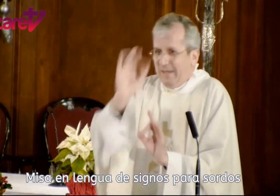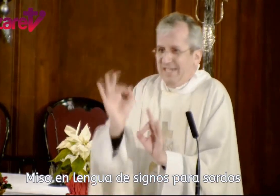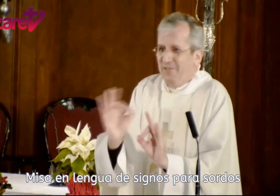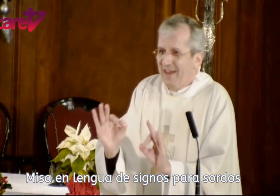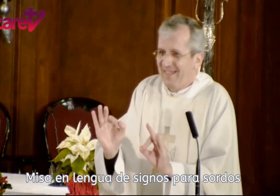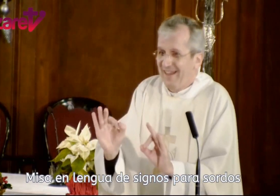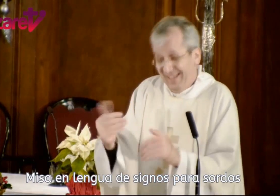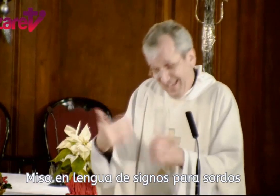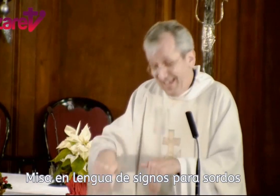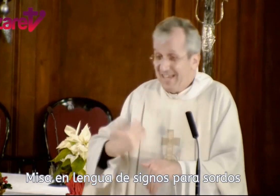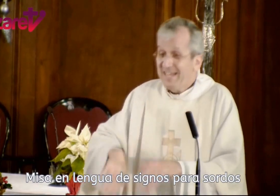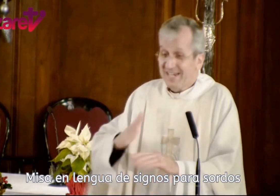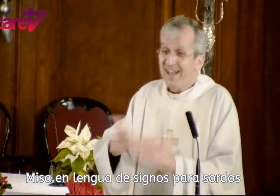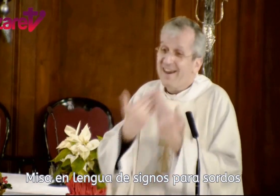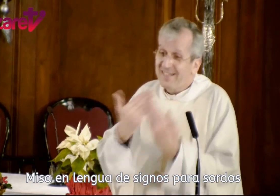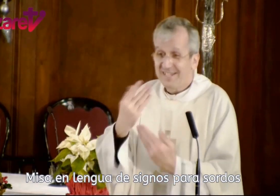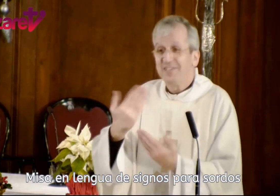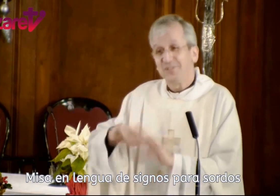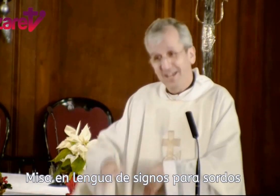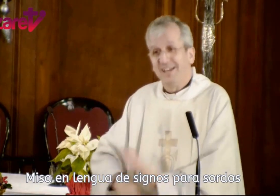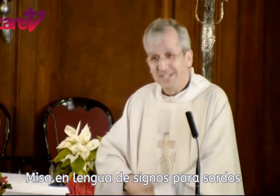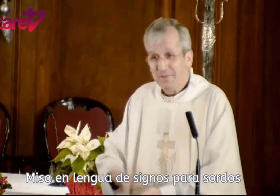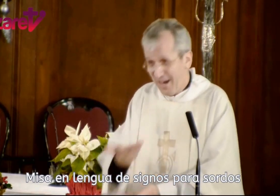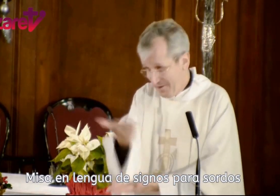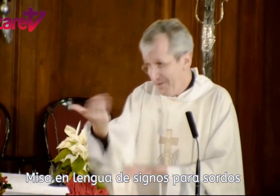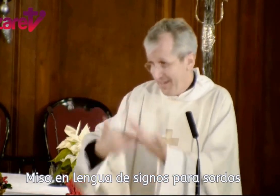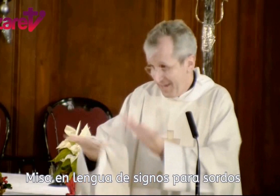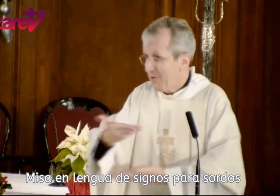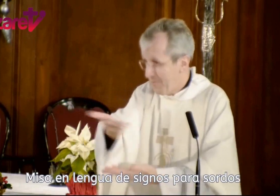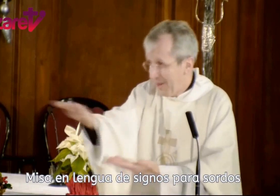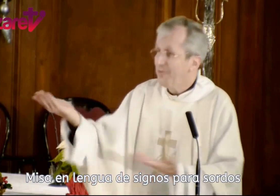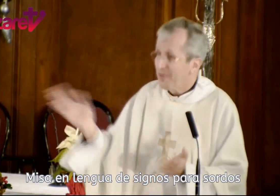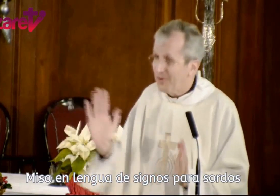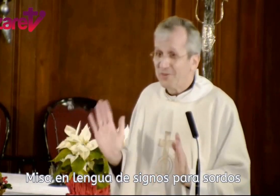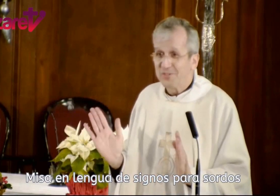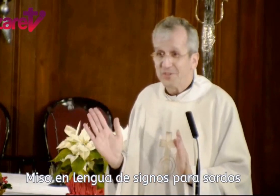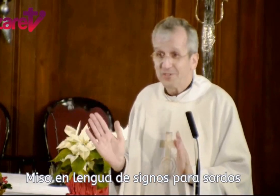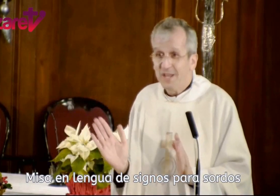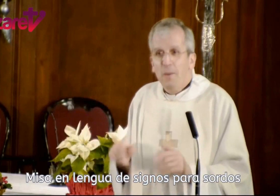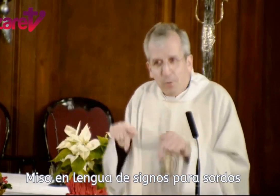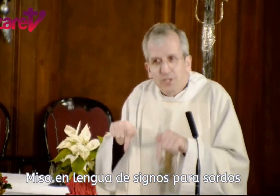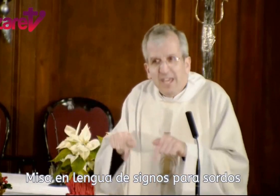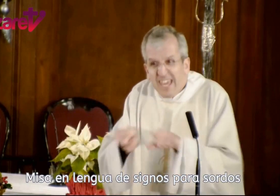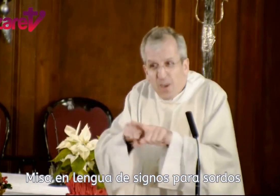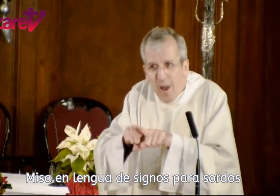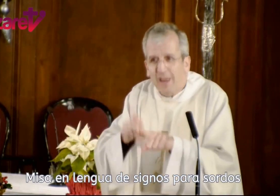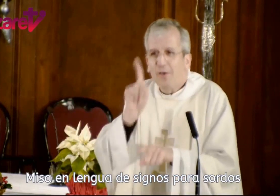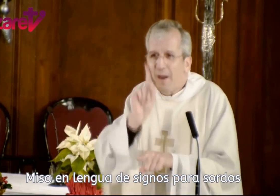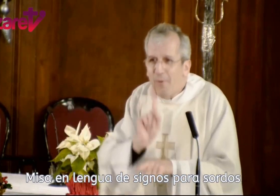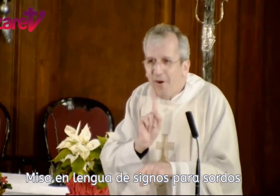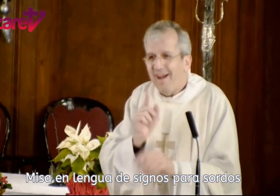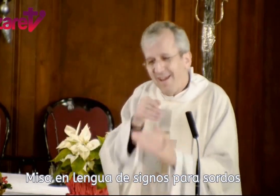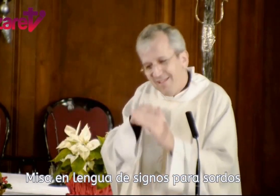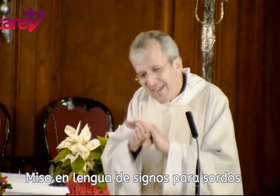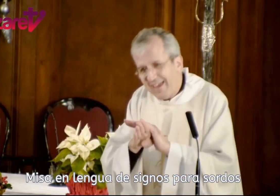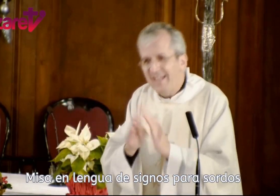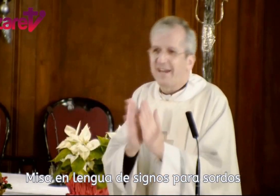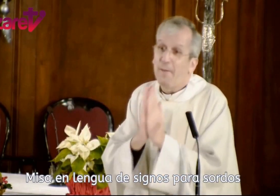pensado nada y ya está gracias a Dios en el seminario y colaborando con nosotros. Pues igual que una monja el día que entra